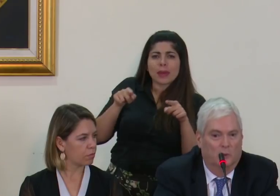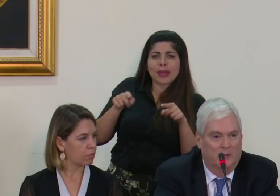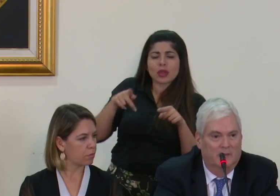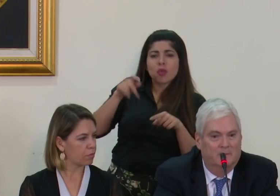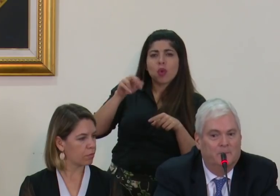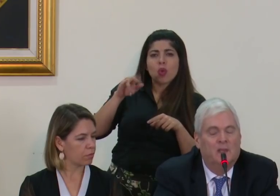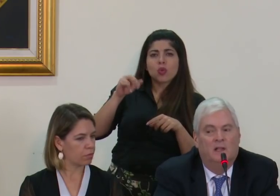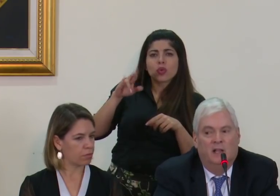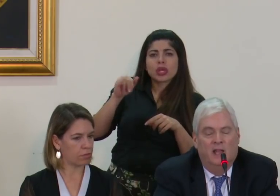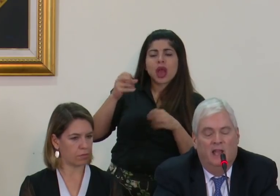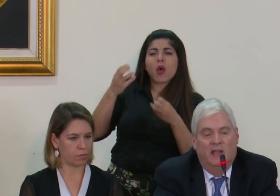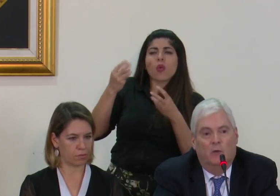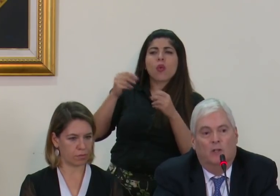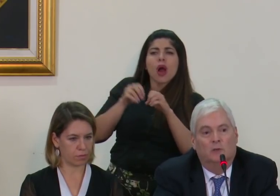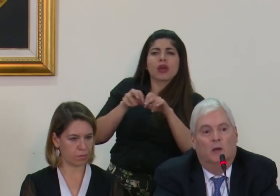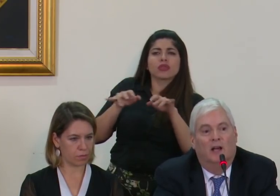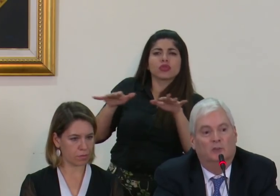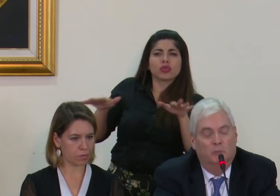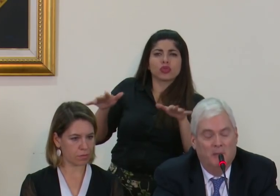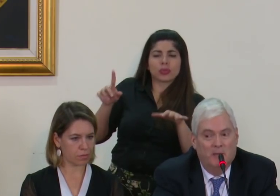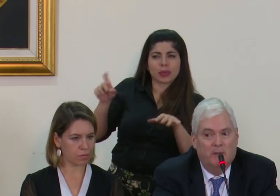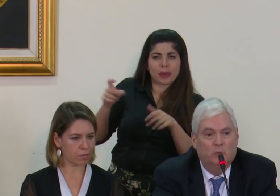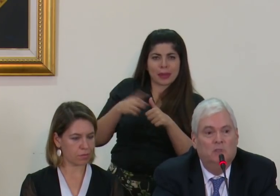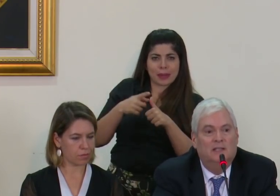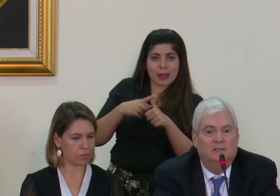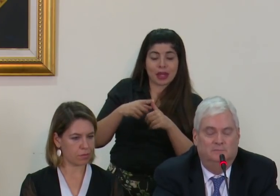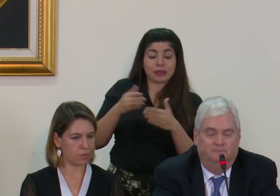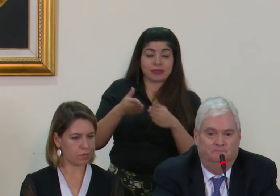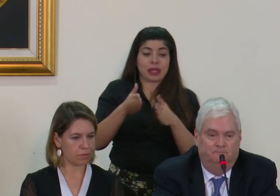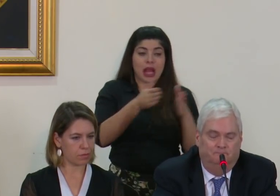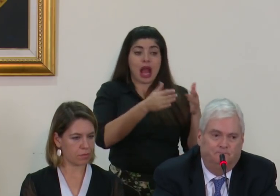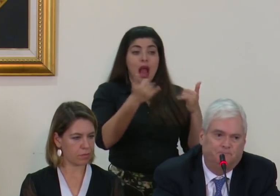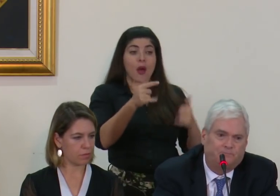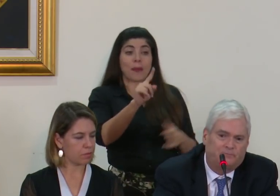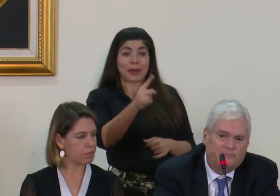la procuraduría en cuanto a su primera pregunta